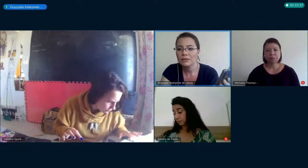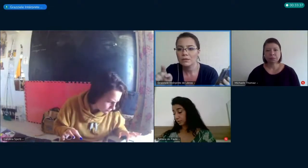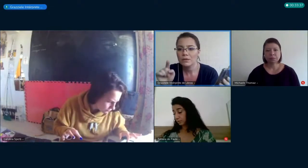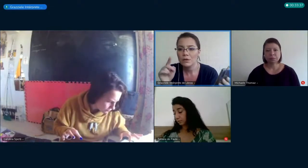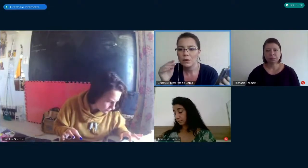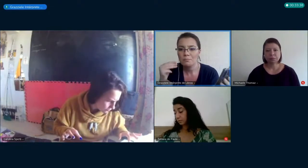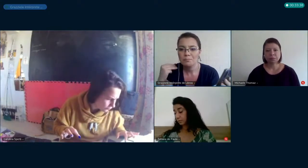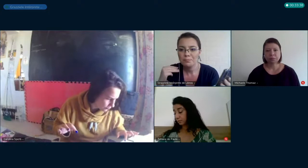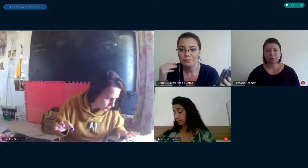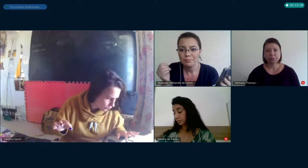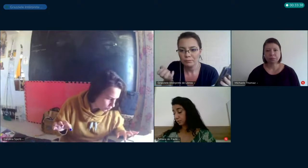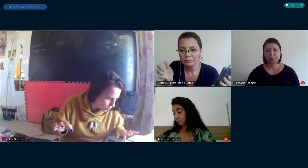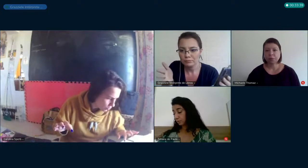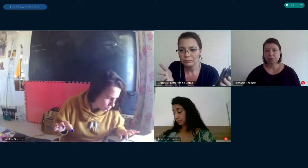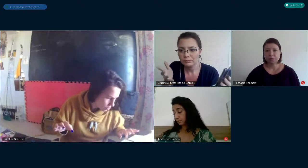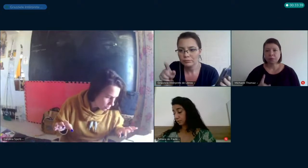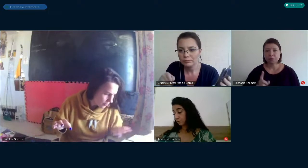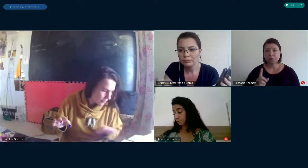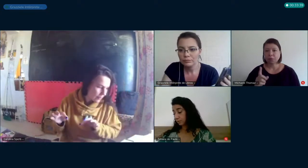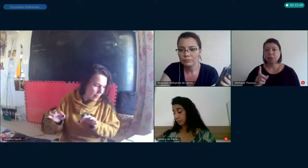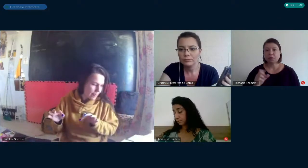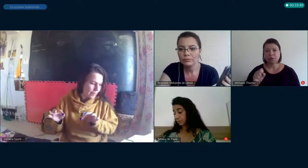Não entendi.